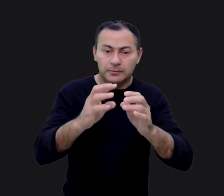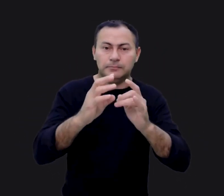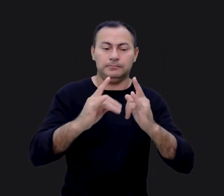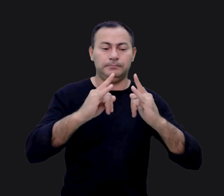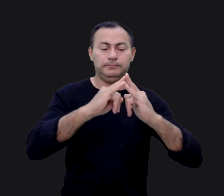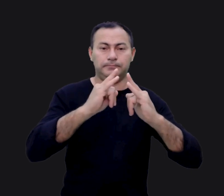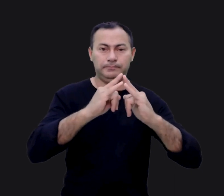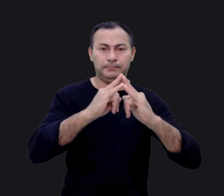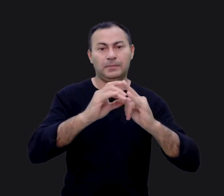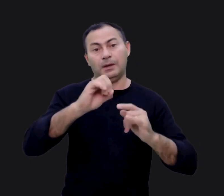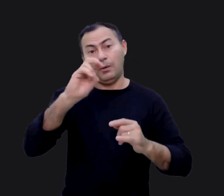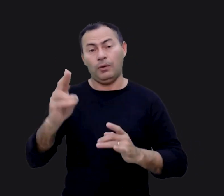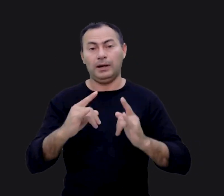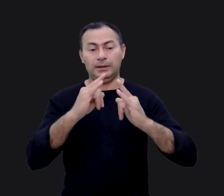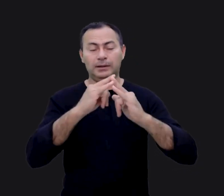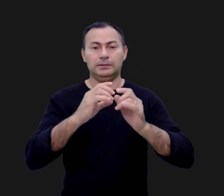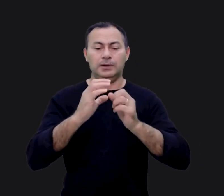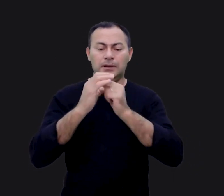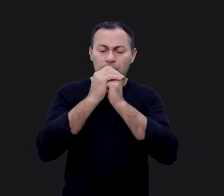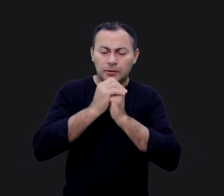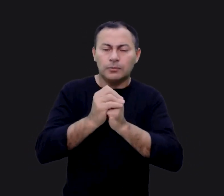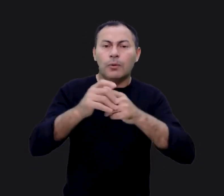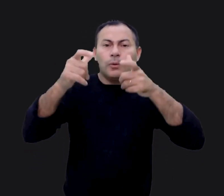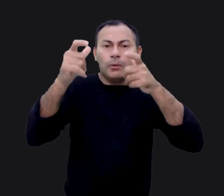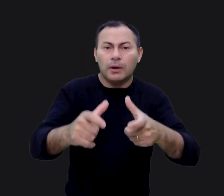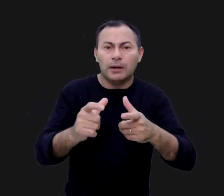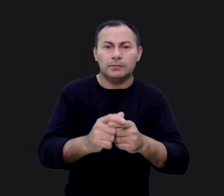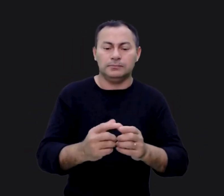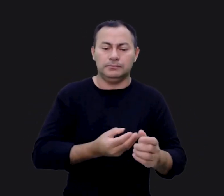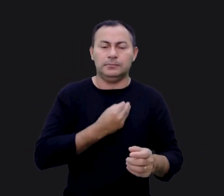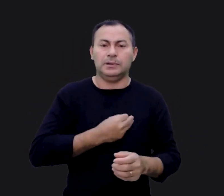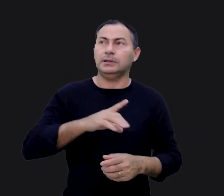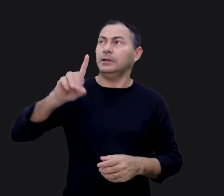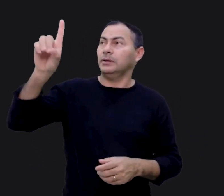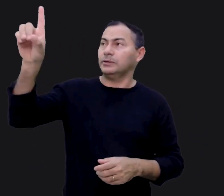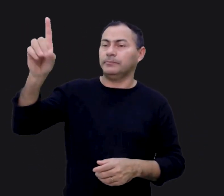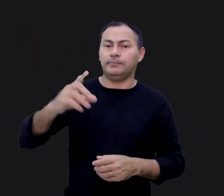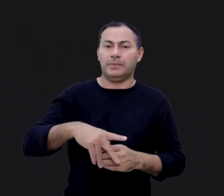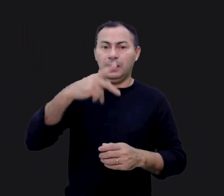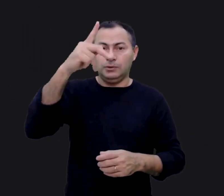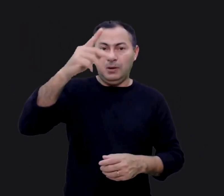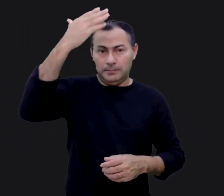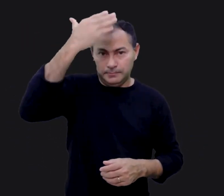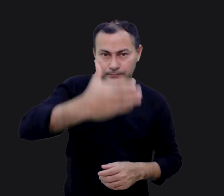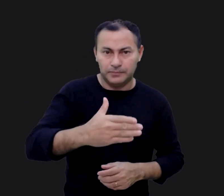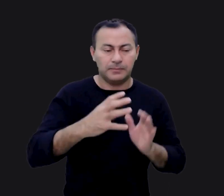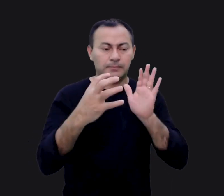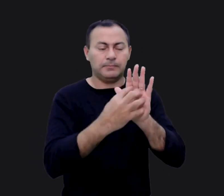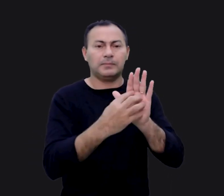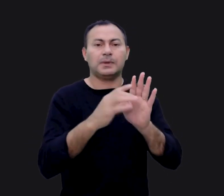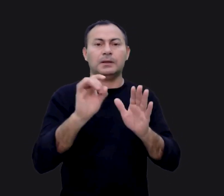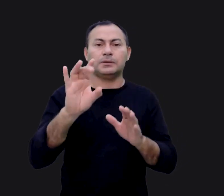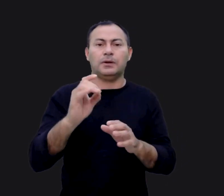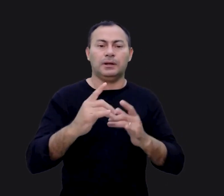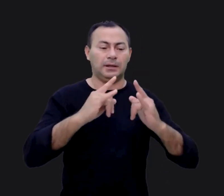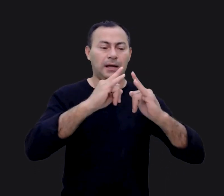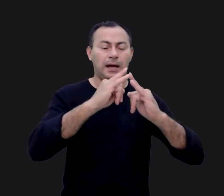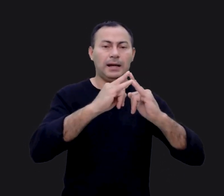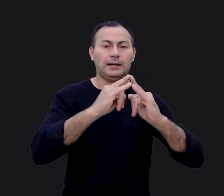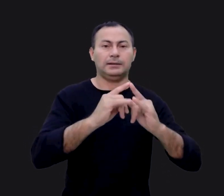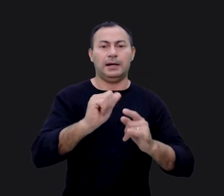ver, o tabernáculo ou a tenda de adoração era o lugar da habitação de Deus. A sua presença era simbolizada somente na Arca